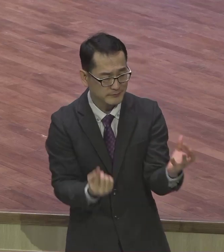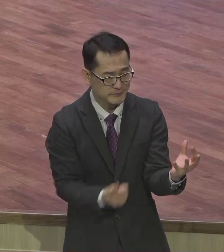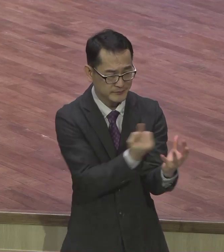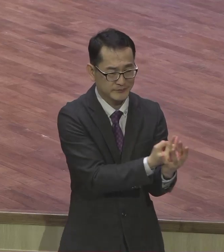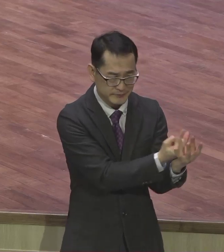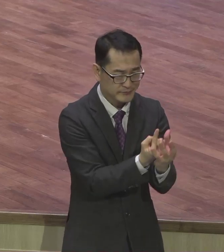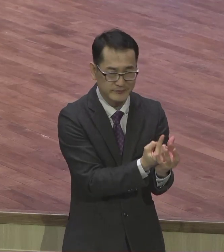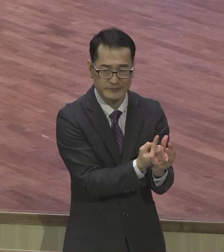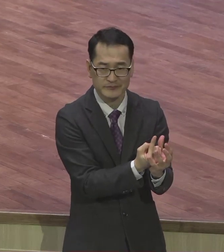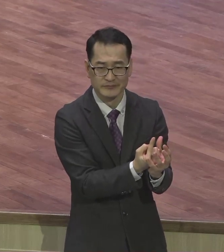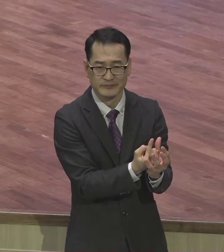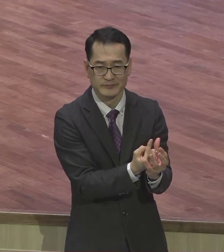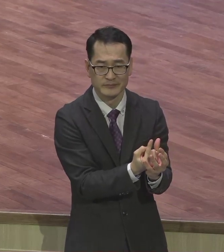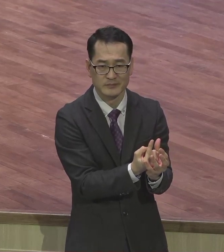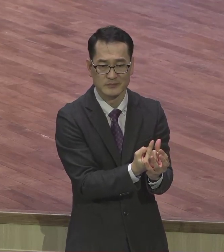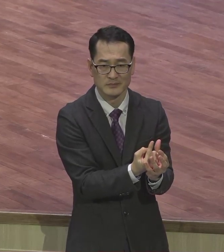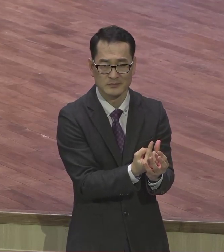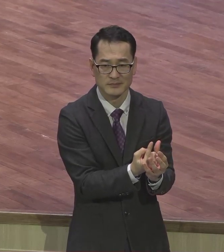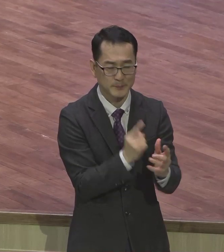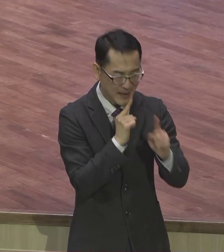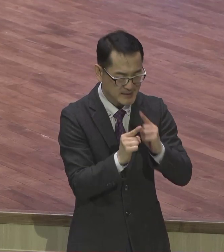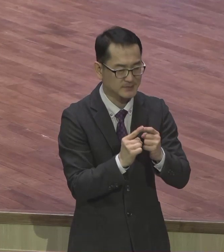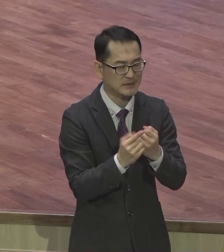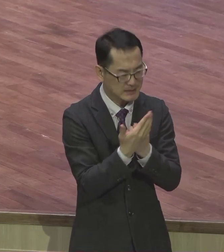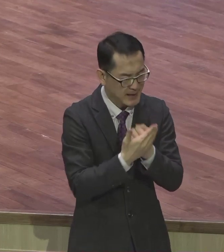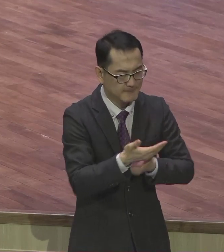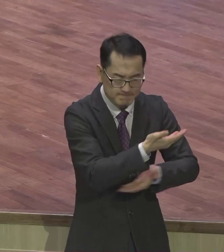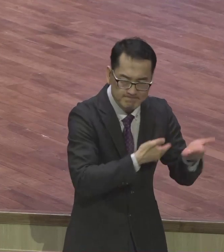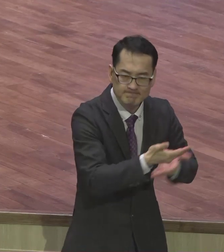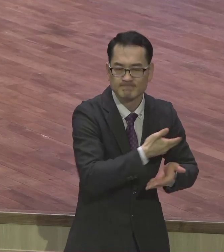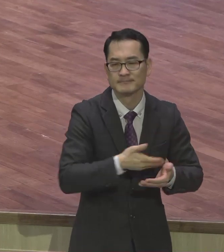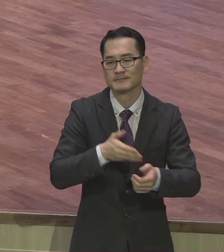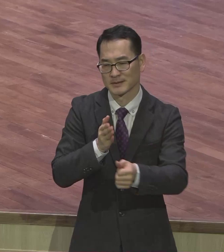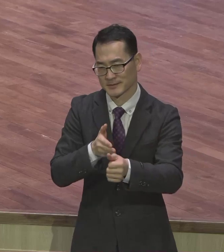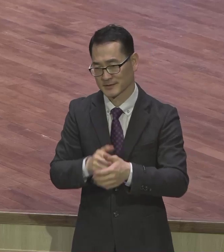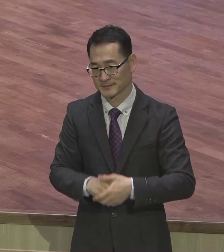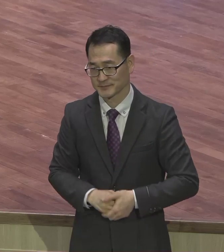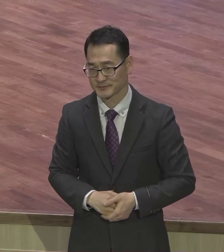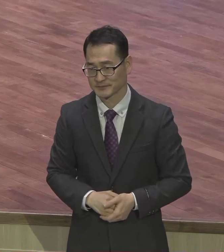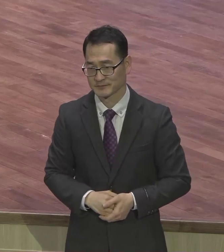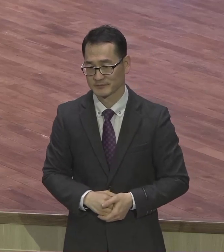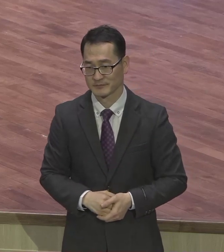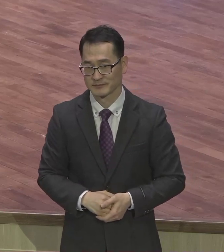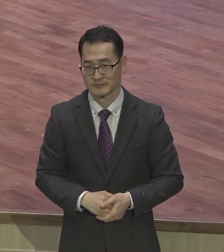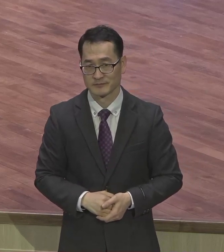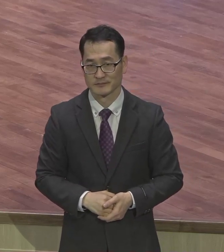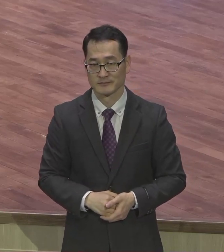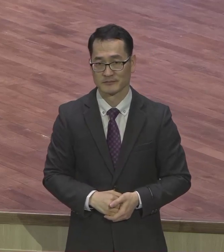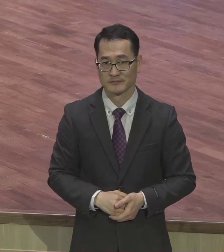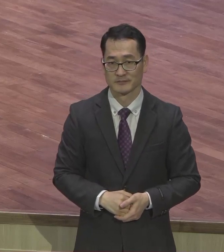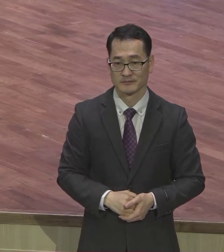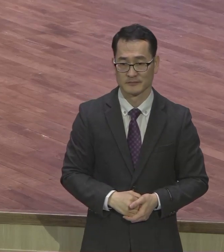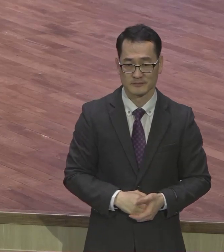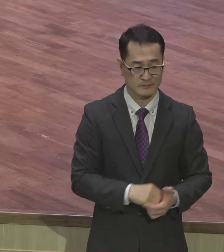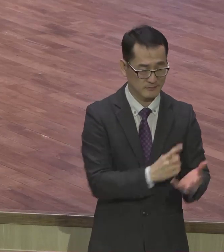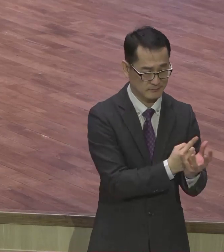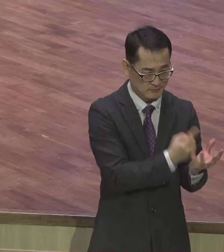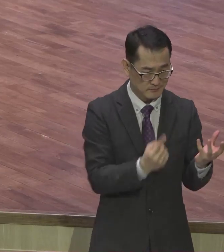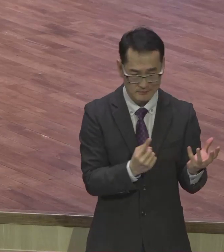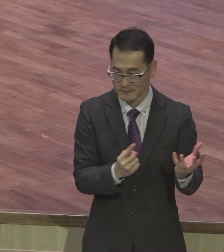한번 해보시기 바랍니다. 그리고 나중에 훈련 다 받고 나서 그 사람들이 다 사다가 같이 사다가 동창도 사다가 하고 친척도 사다가 친구